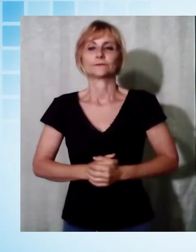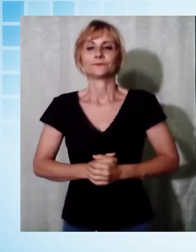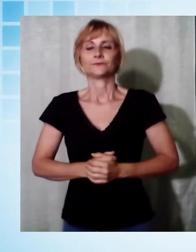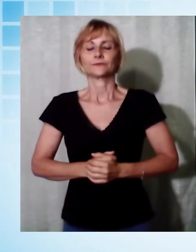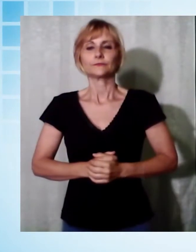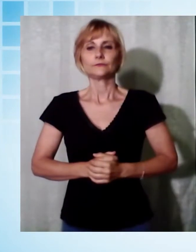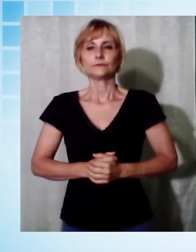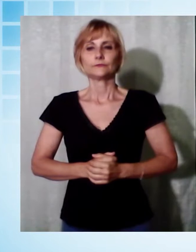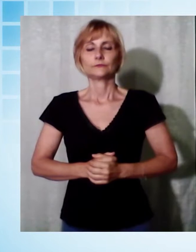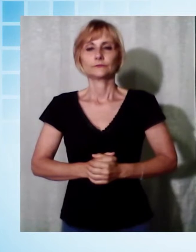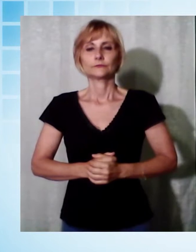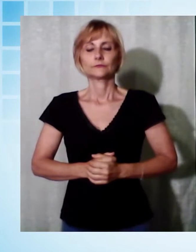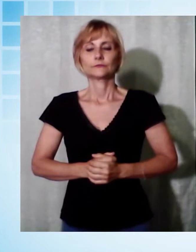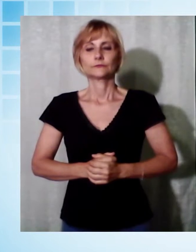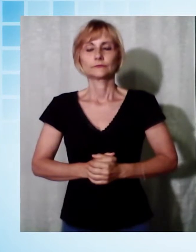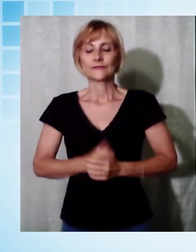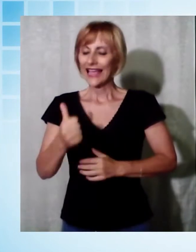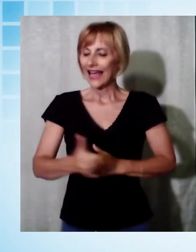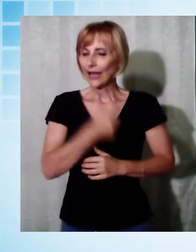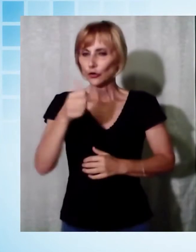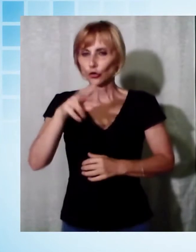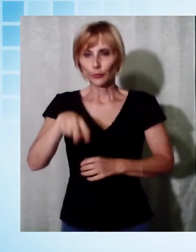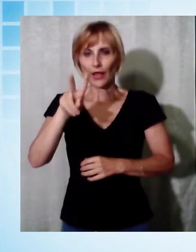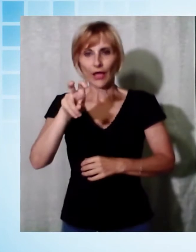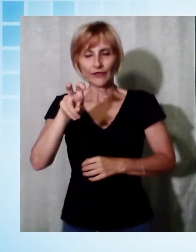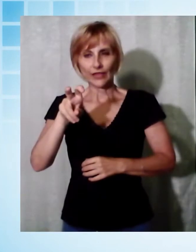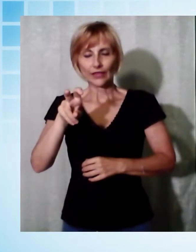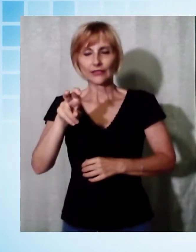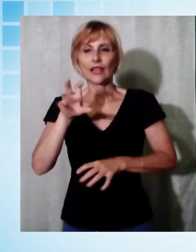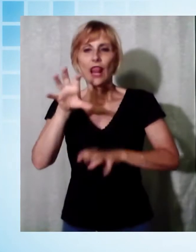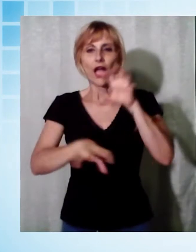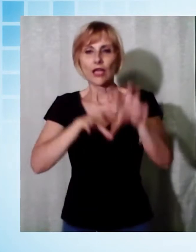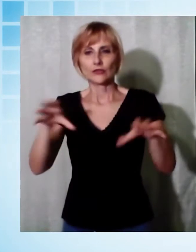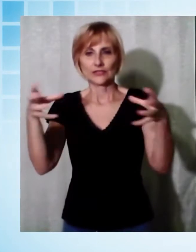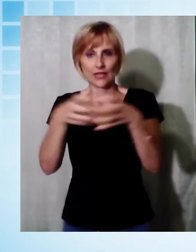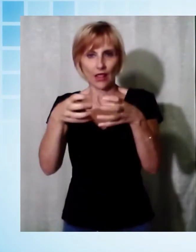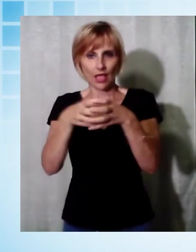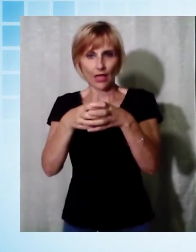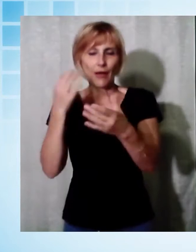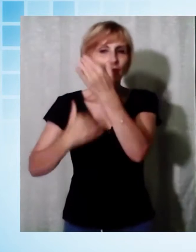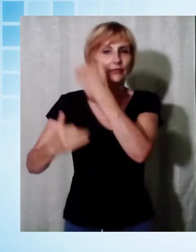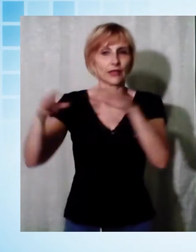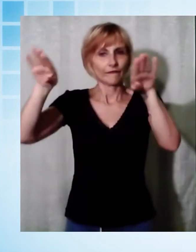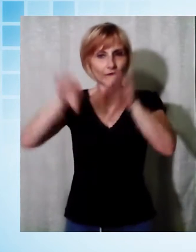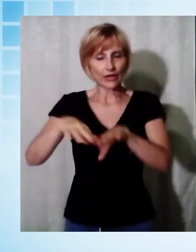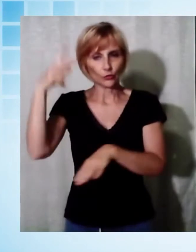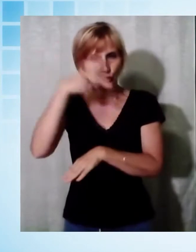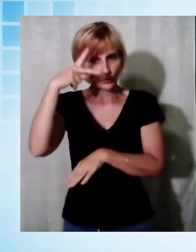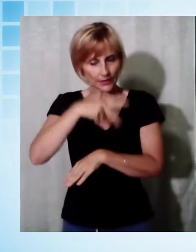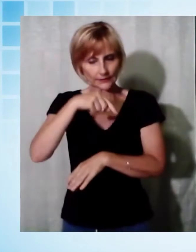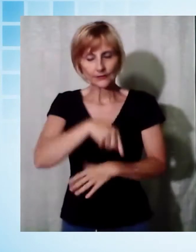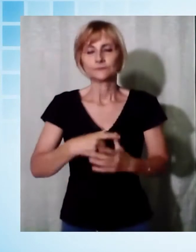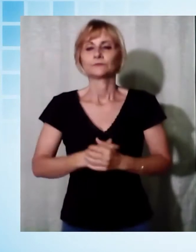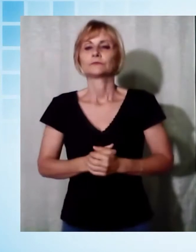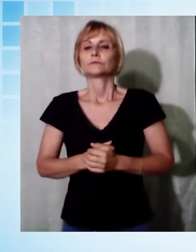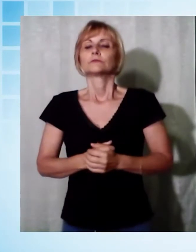L'anno del Lions Club Antiche Valli Lucchesi si chiude con un service alimentare realizzato di concerto con il club